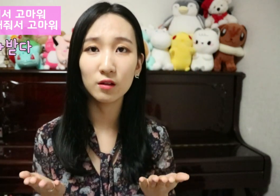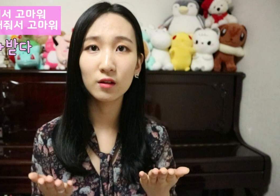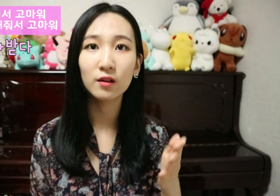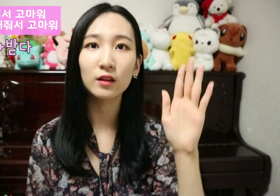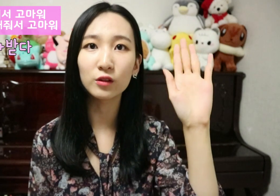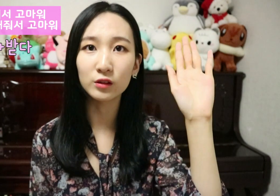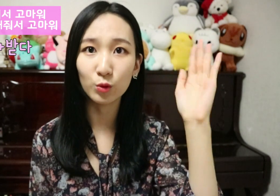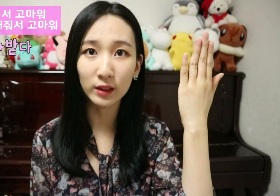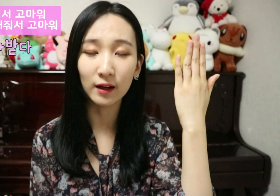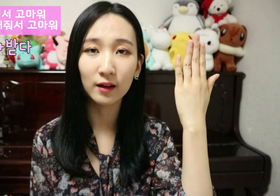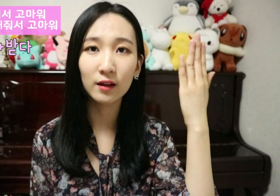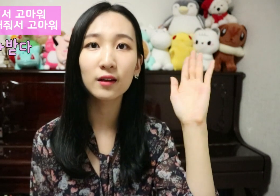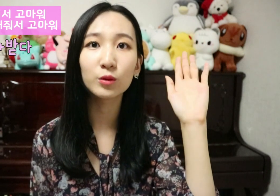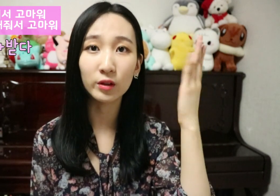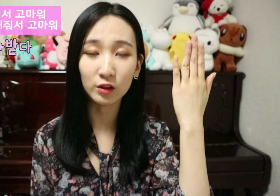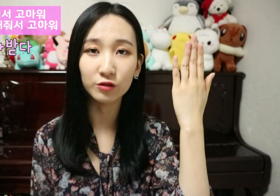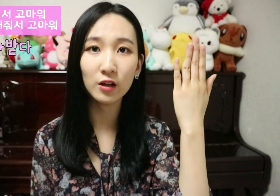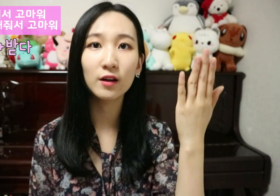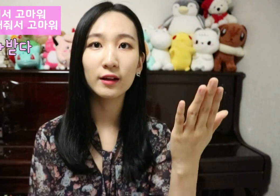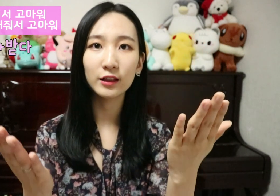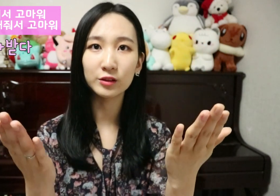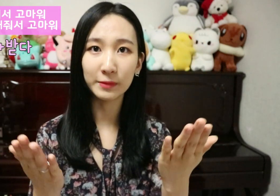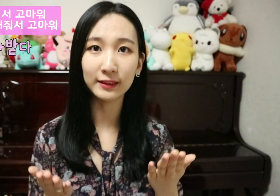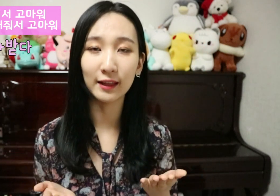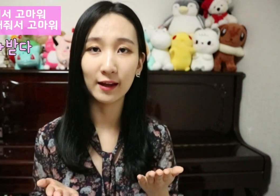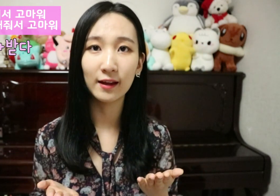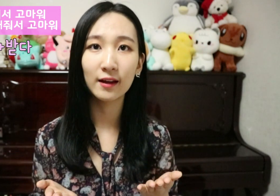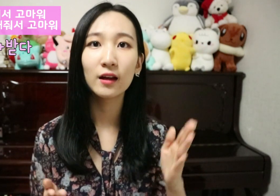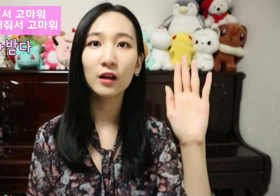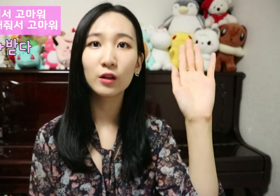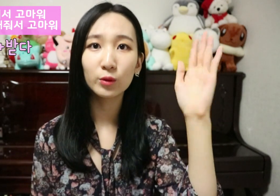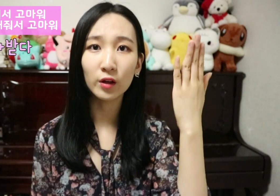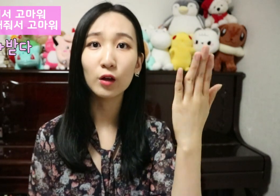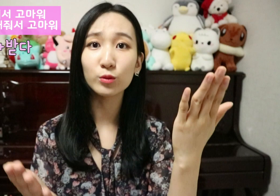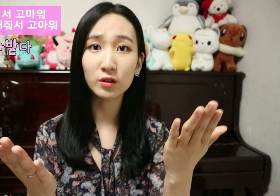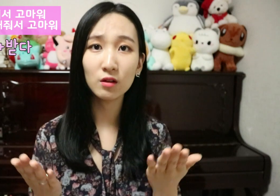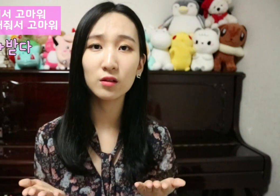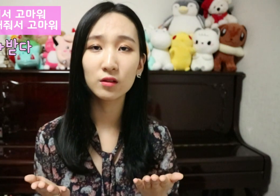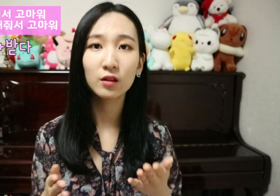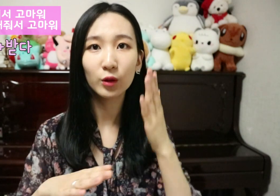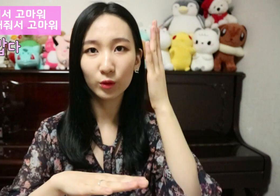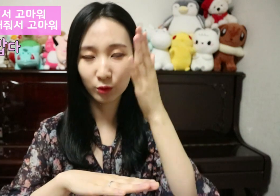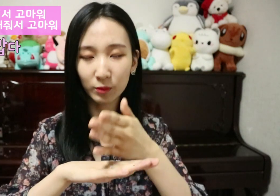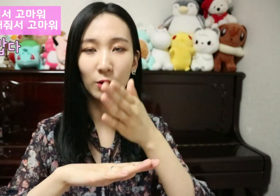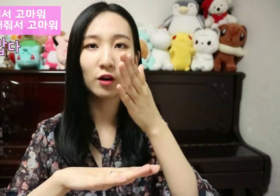이거는 되다 되다구요 이건 받다 되어줘서 고마워